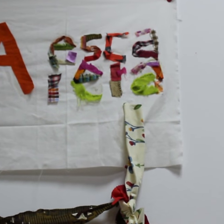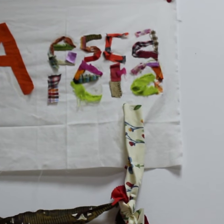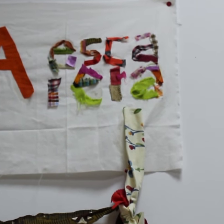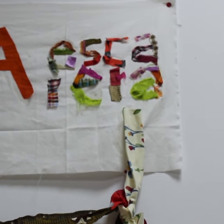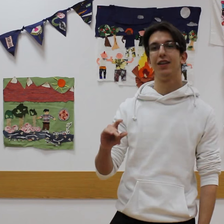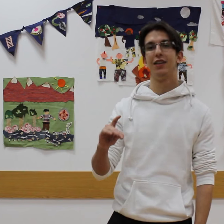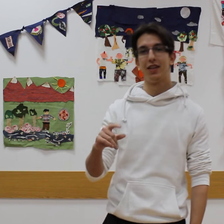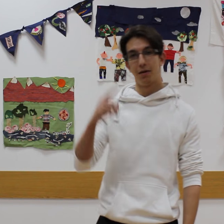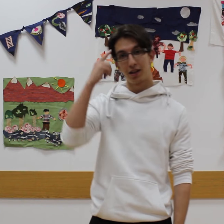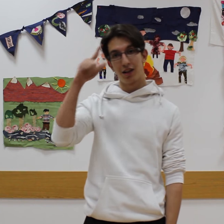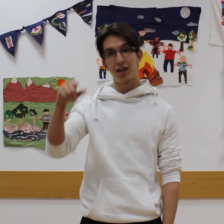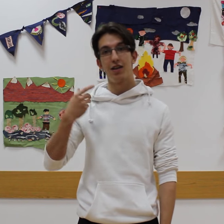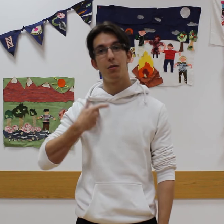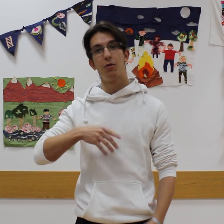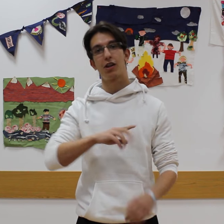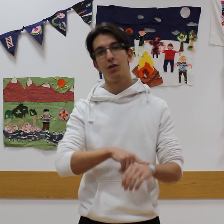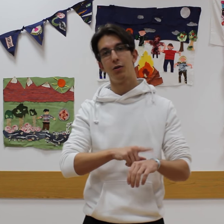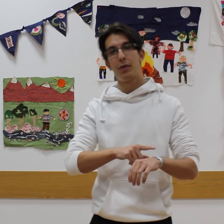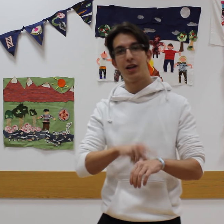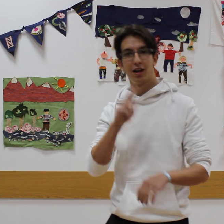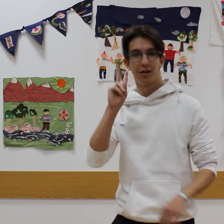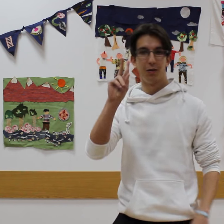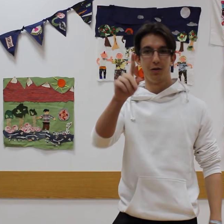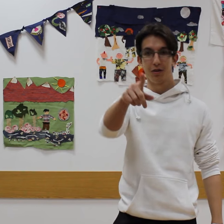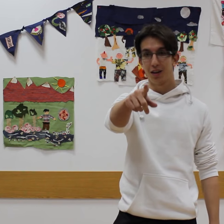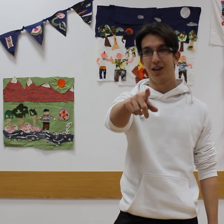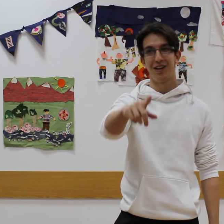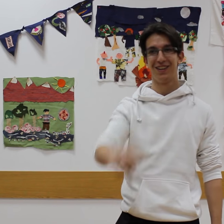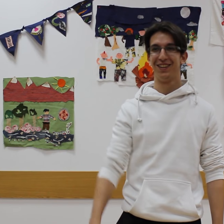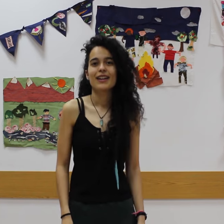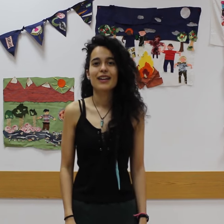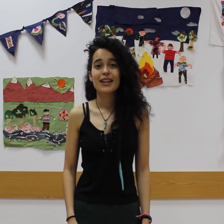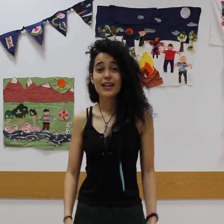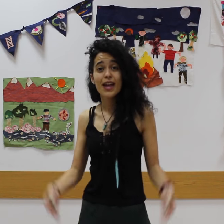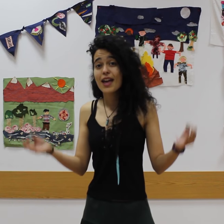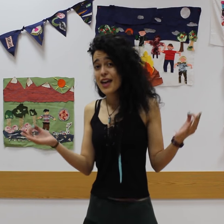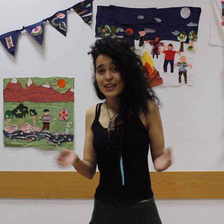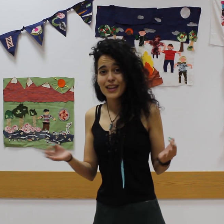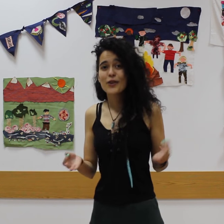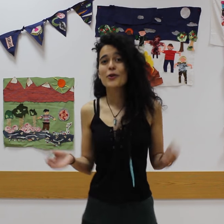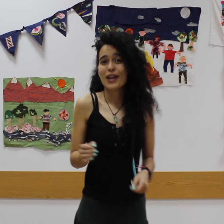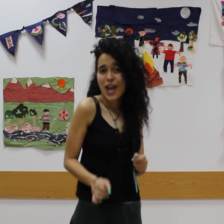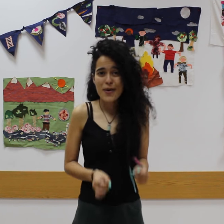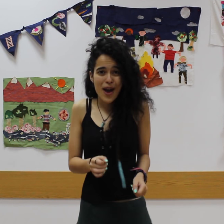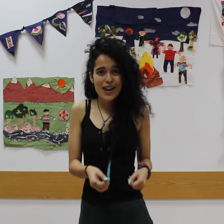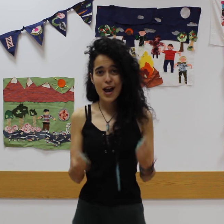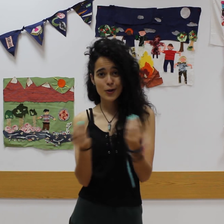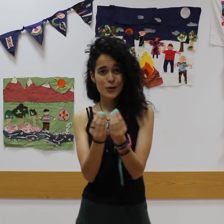Si, sabes que ya llevo un rato mirándote Tengo que bailar